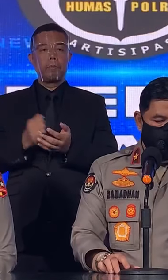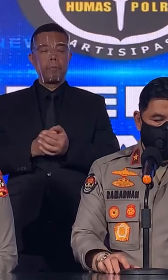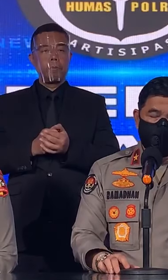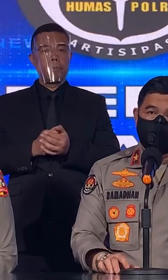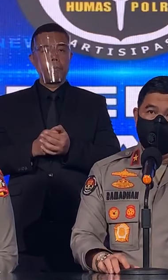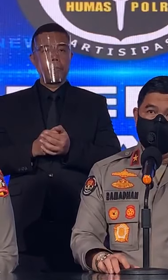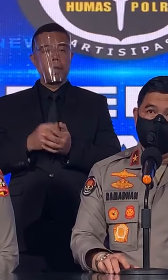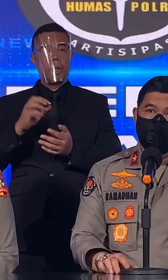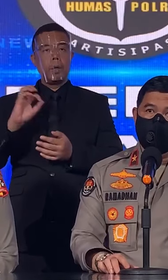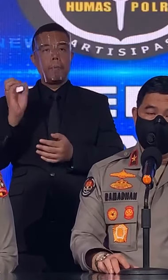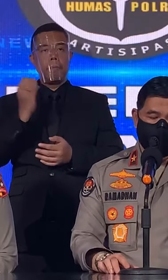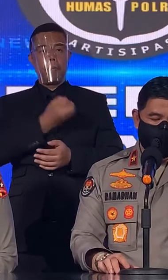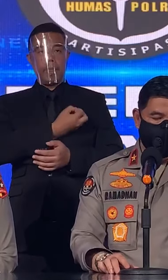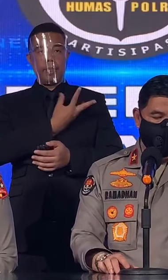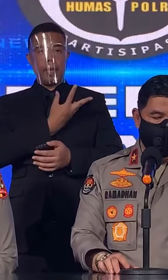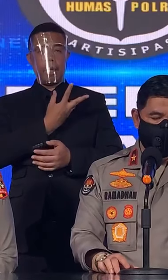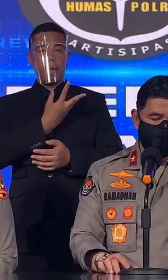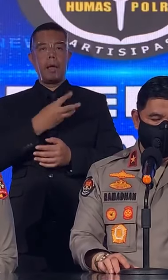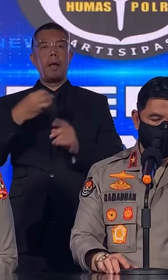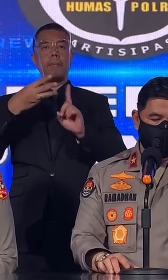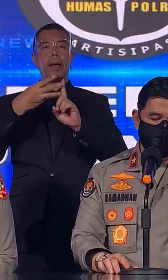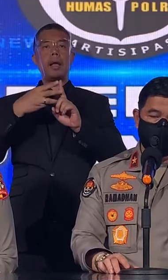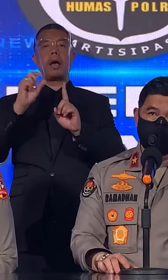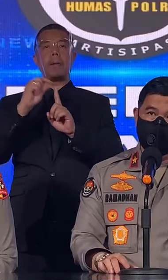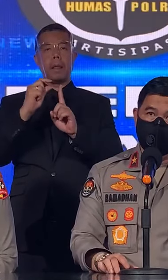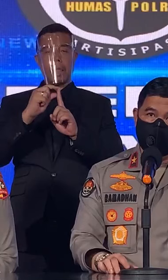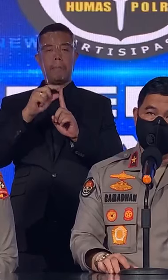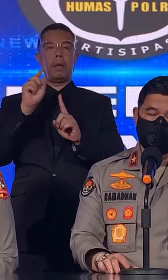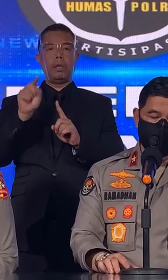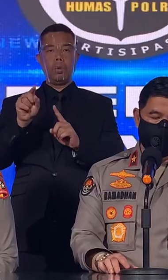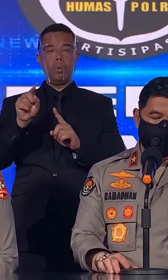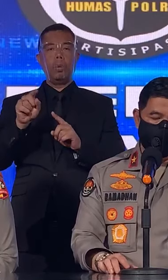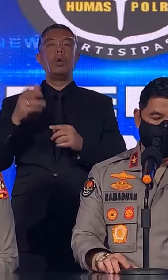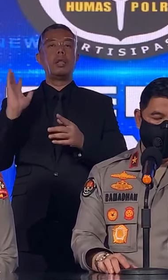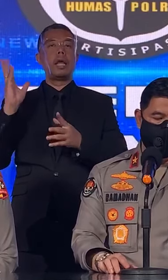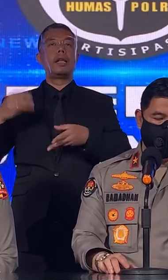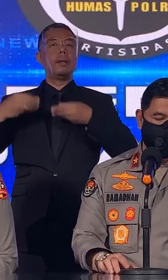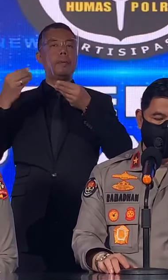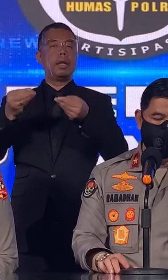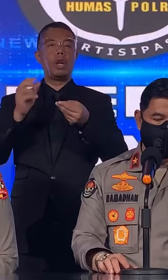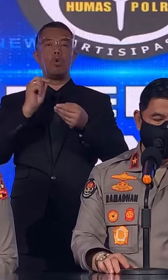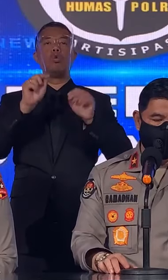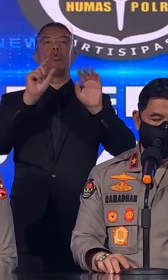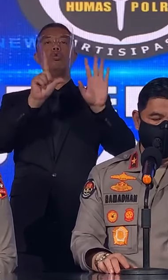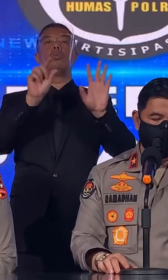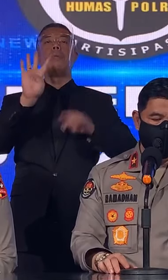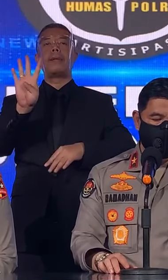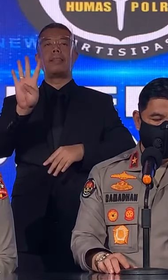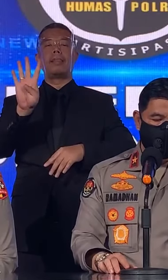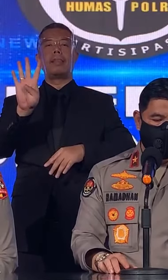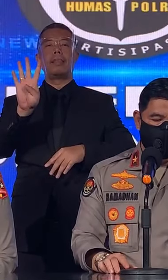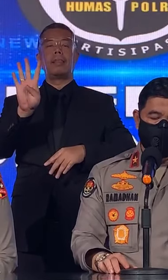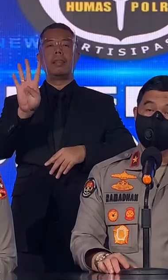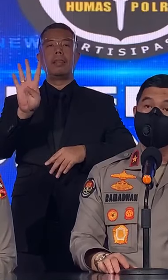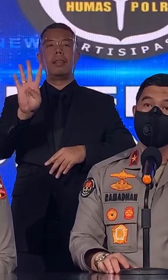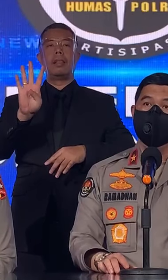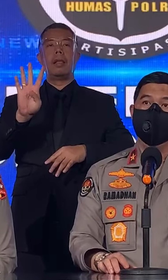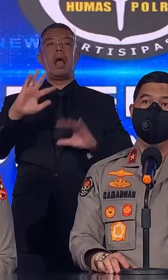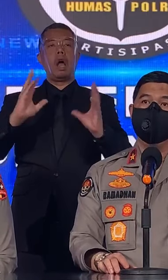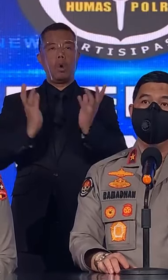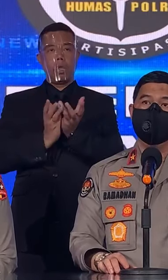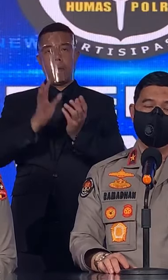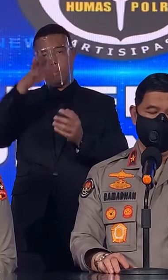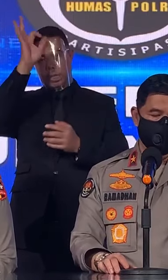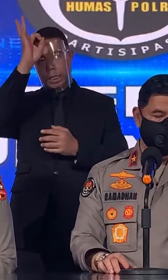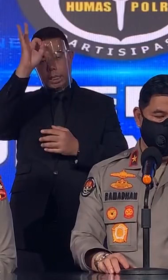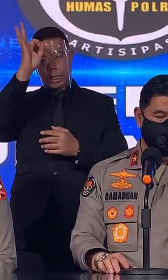bintang bayangkara Pratama, tadi diberikan kepada 74 personil,